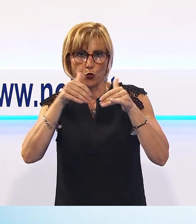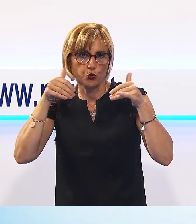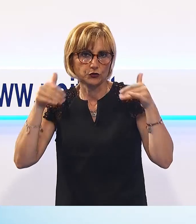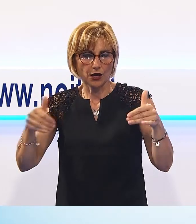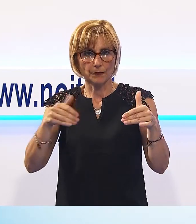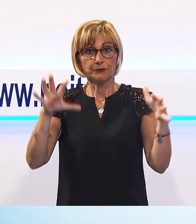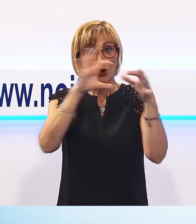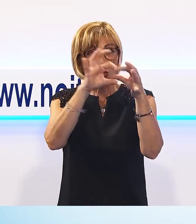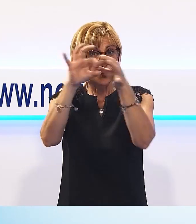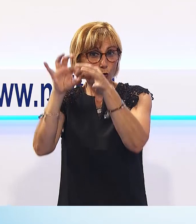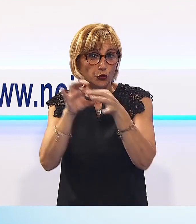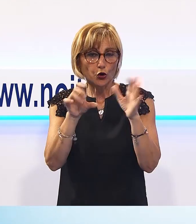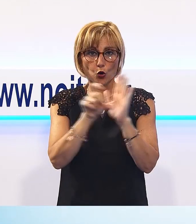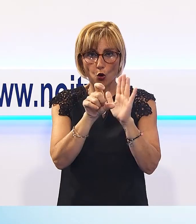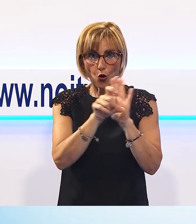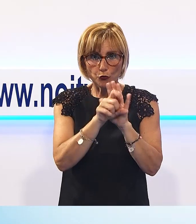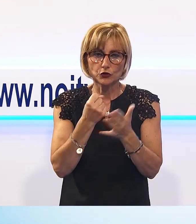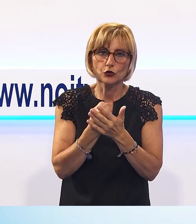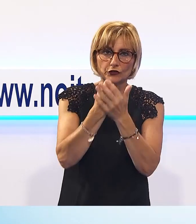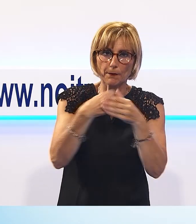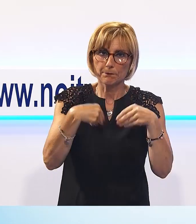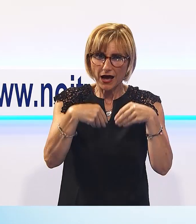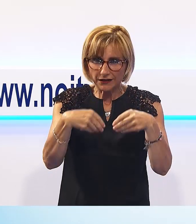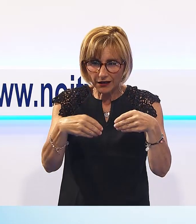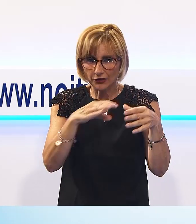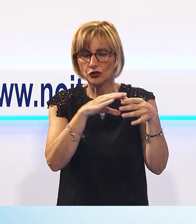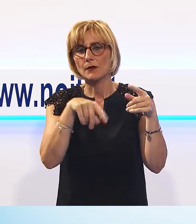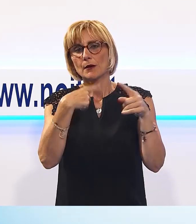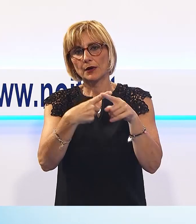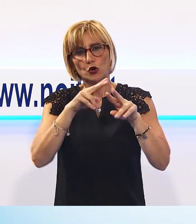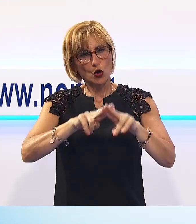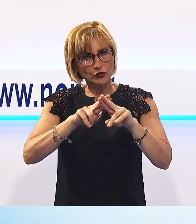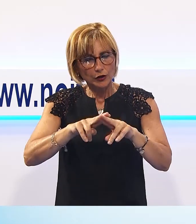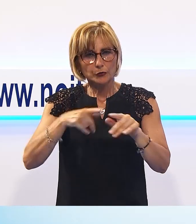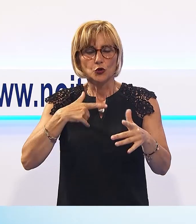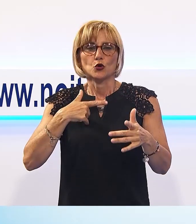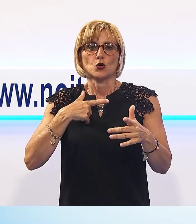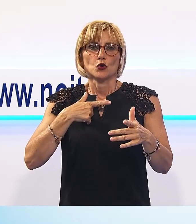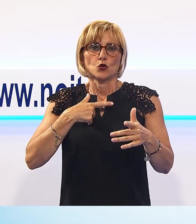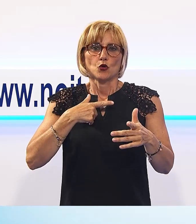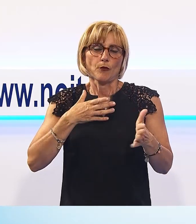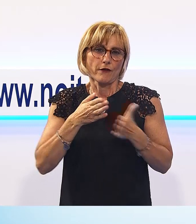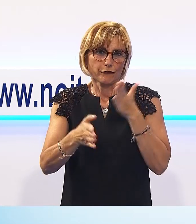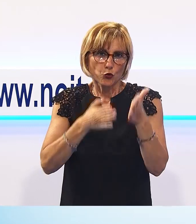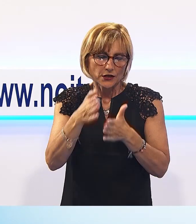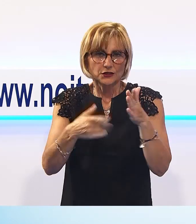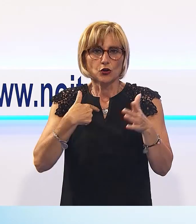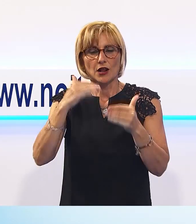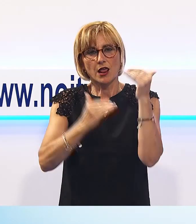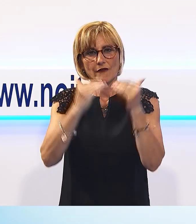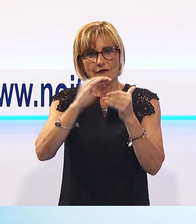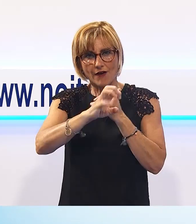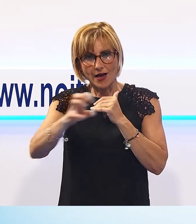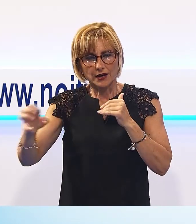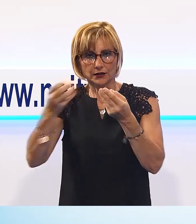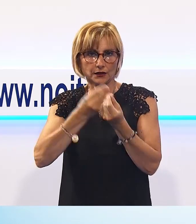Garfagnana da sempre sostiene o partecipa a collaborazioni atte alla conservazione e alla fruizione a vari livelli di ciò che del territorio